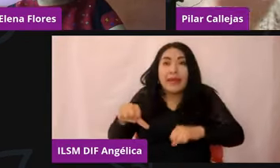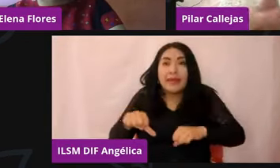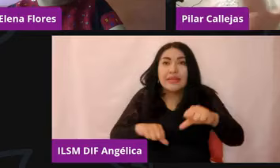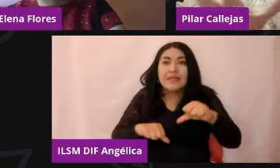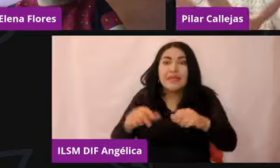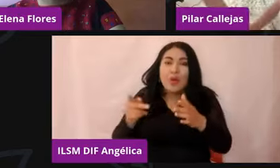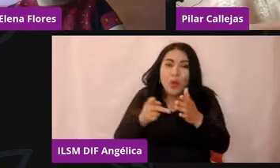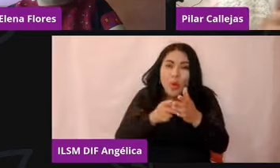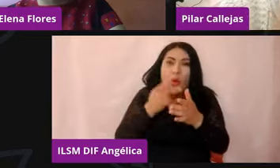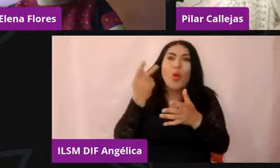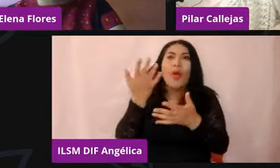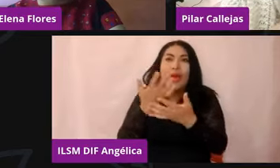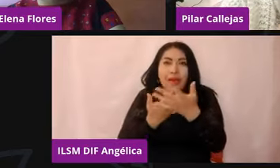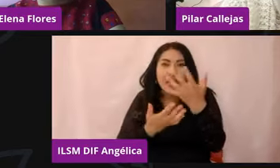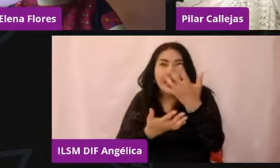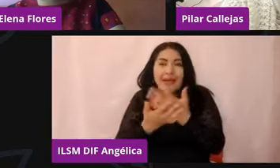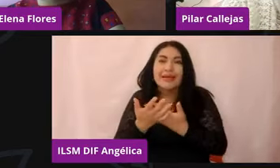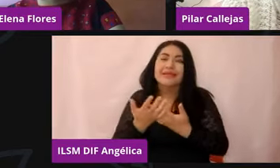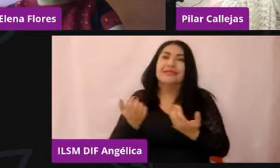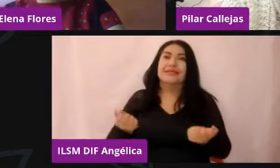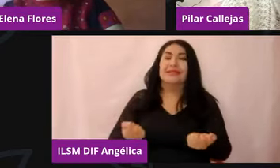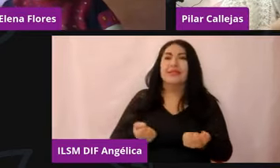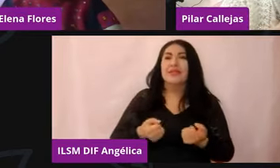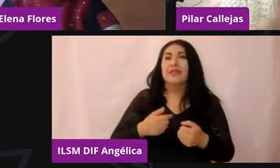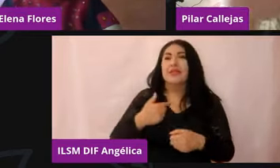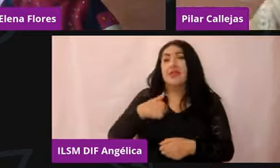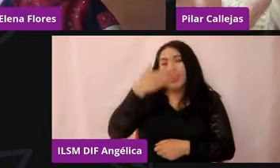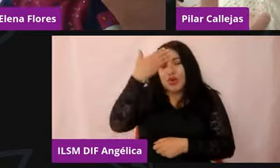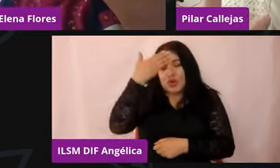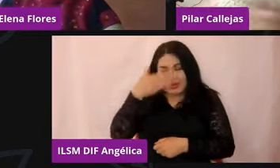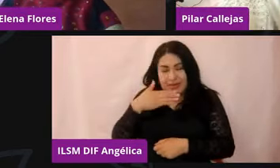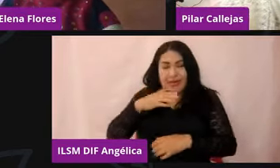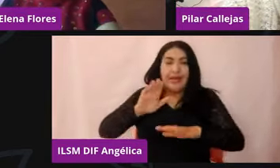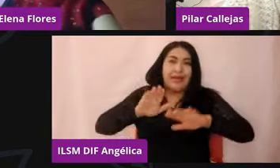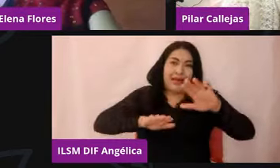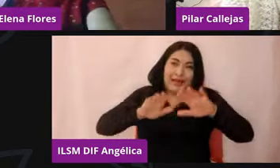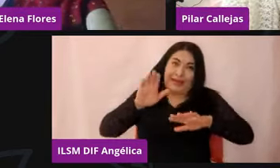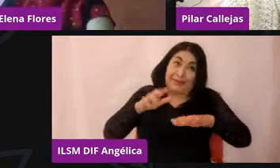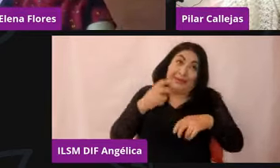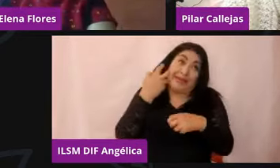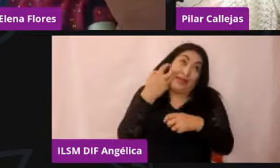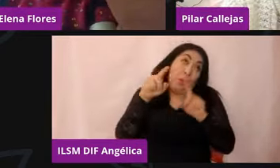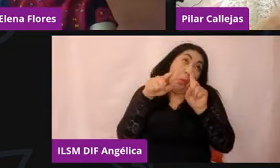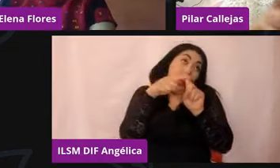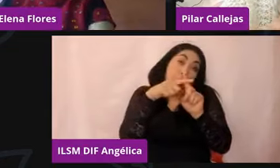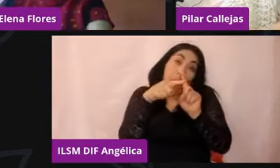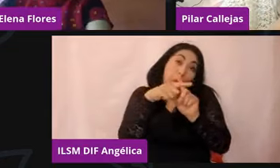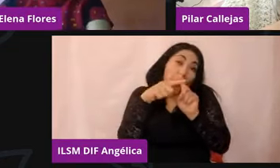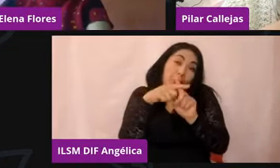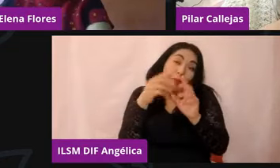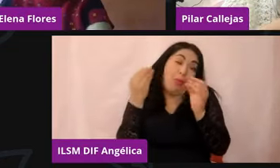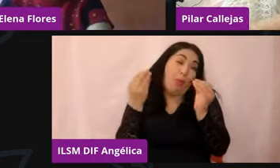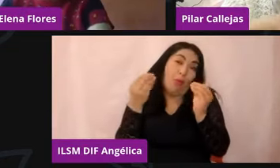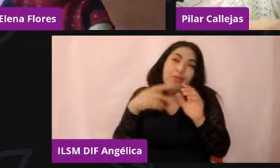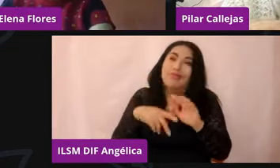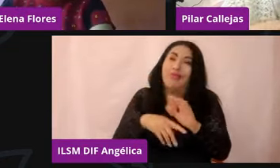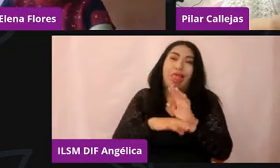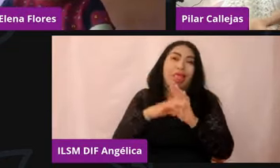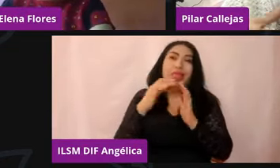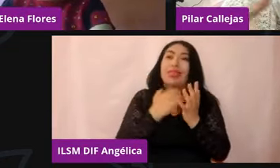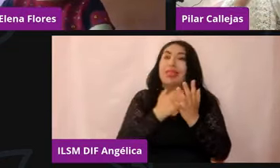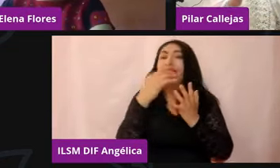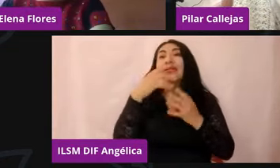Yo sé que esto es algo muy utópico y como que muy pintado de rosa, ¿no? pero si se puede en sus áreas